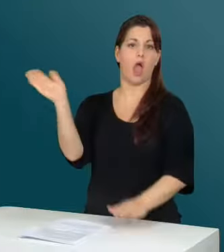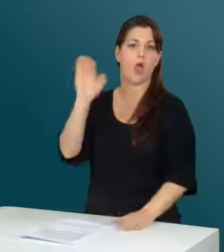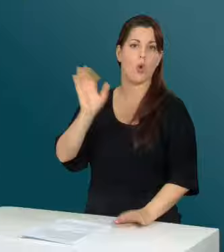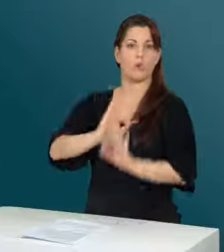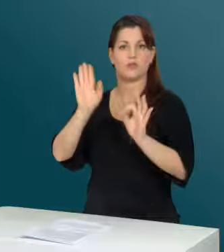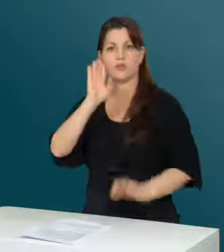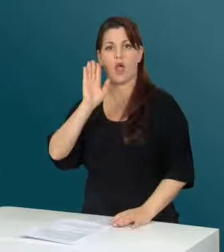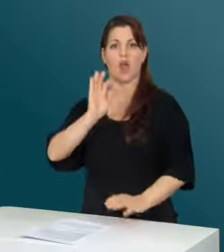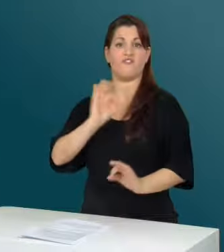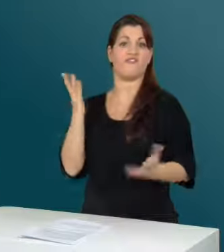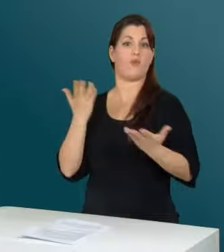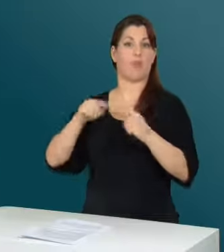Wörterbuch mit Wörtern wie